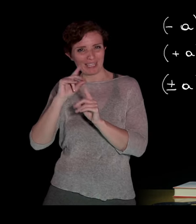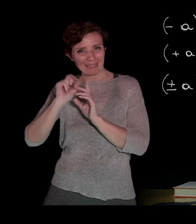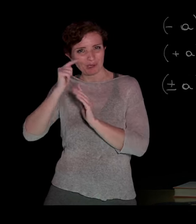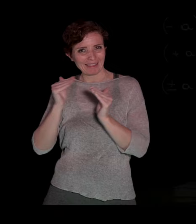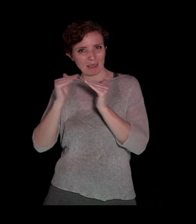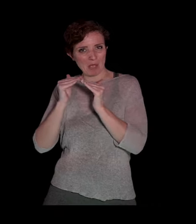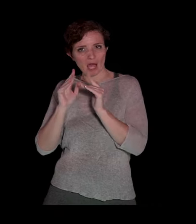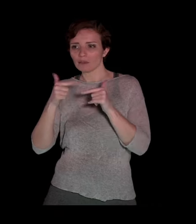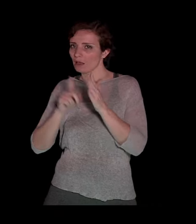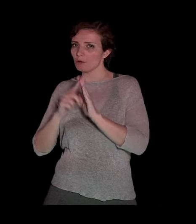pari.